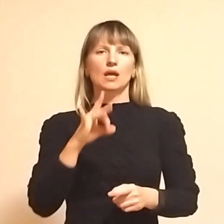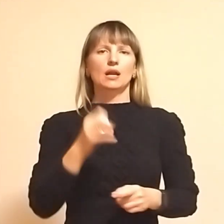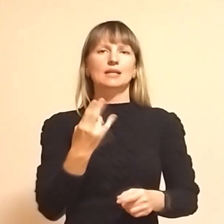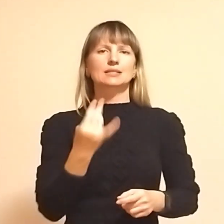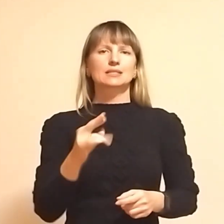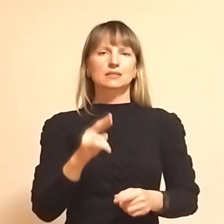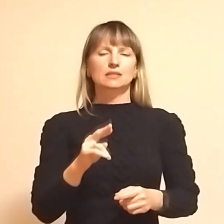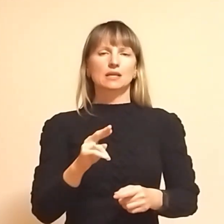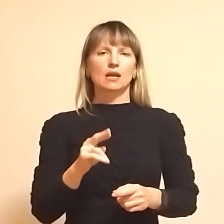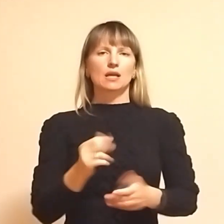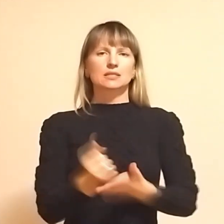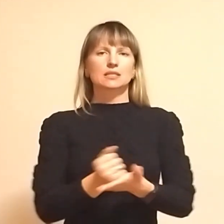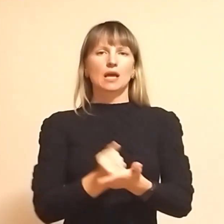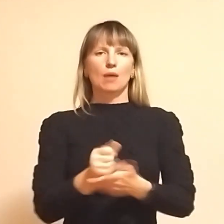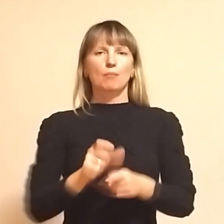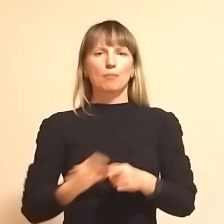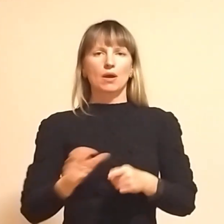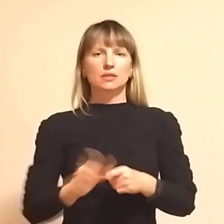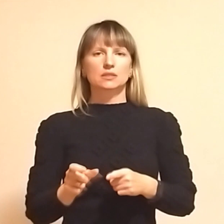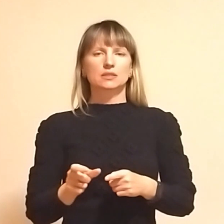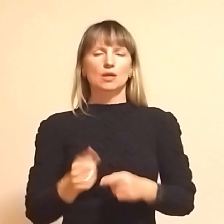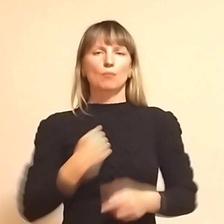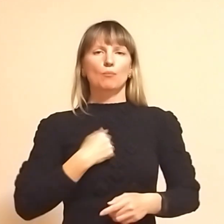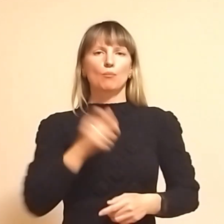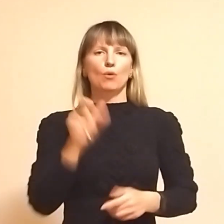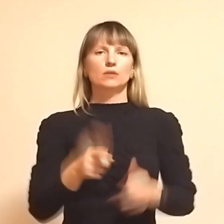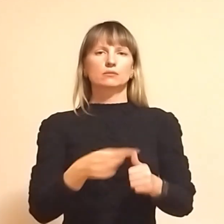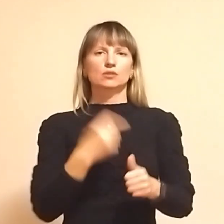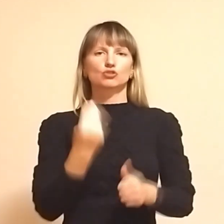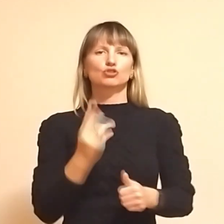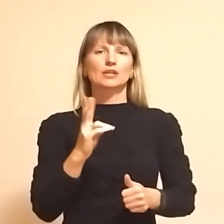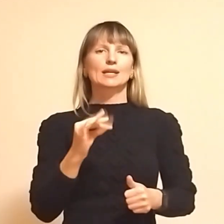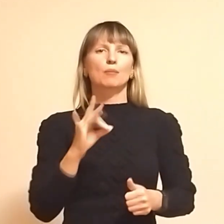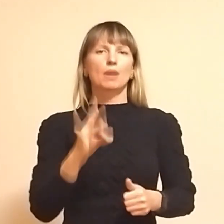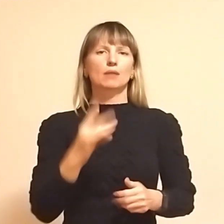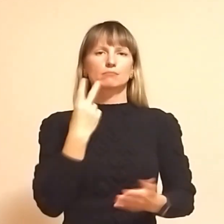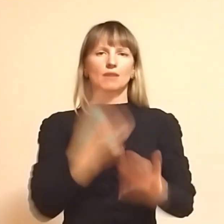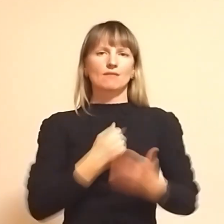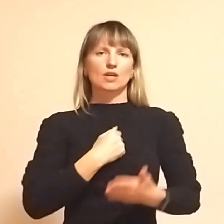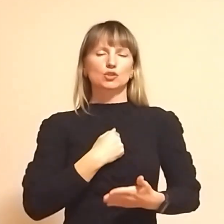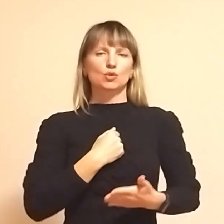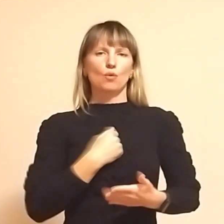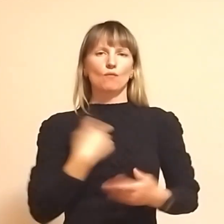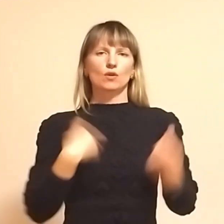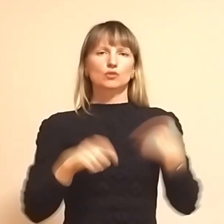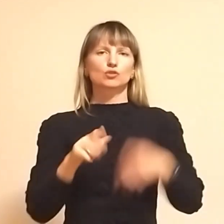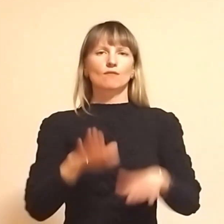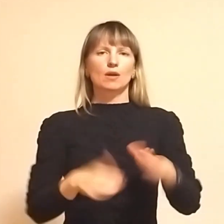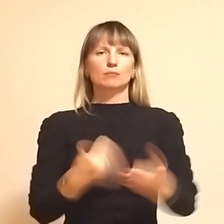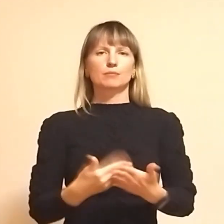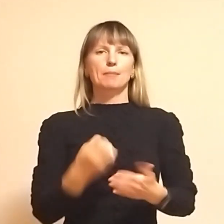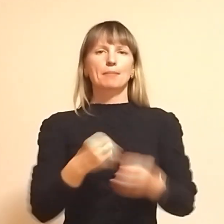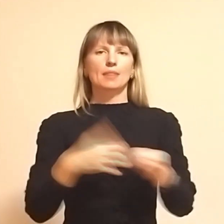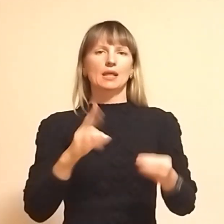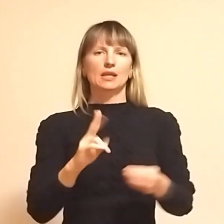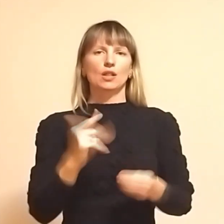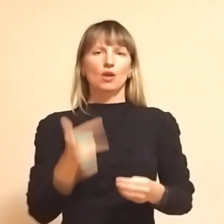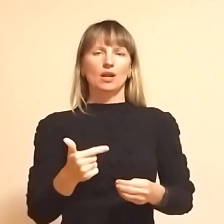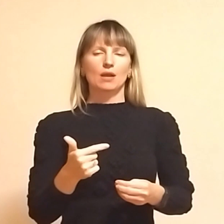магазини з боєприпасами. Боець із позивним «Шкипер» показує військову амуніцію, що важить близько 15 кілограмів.